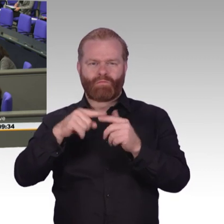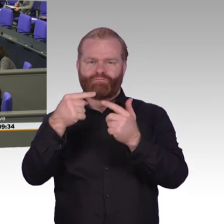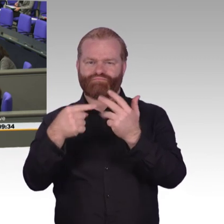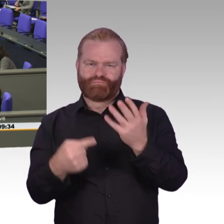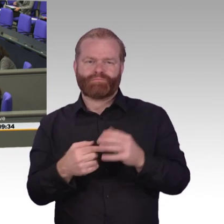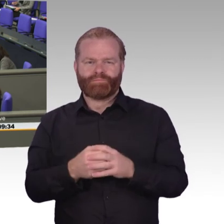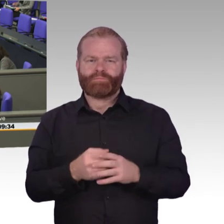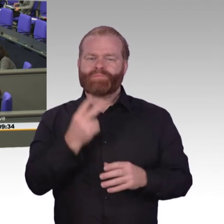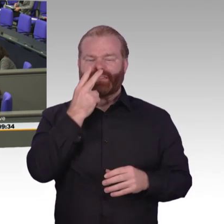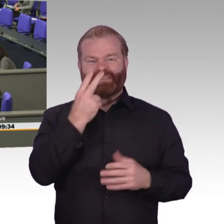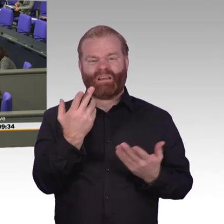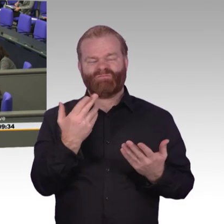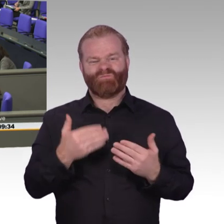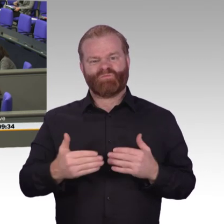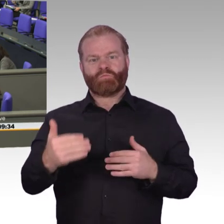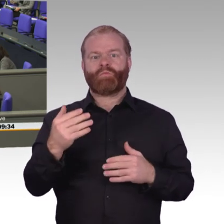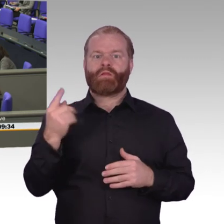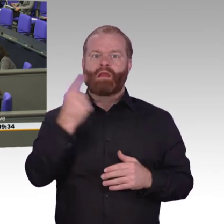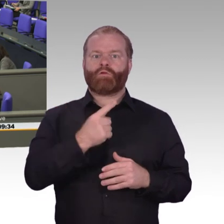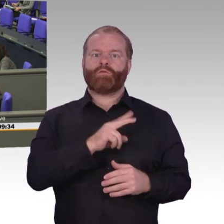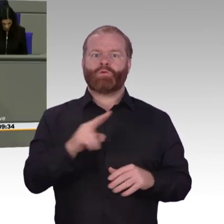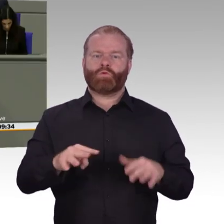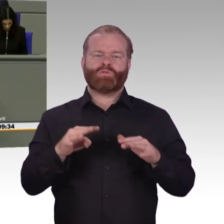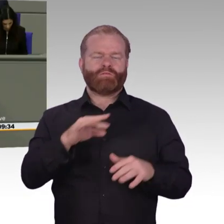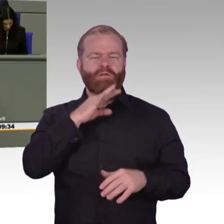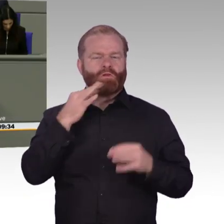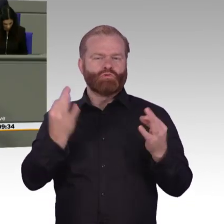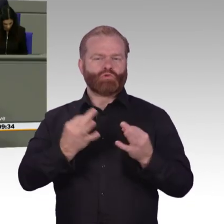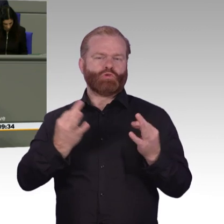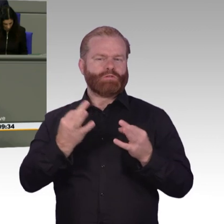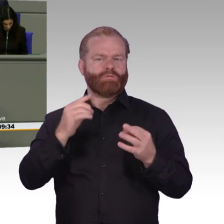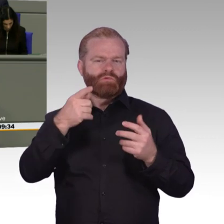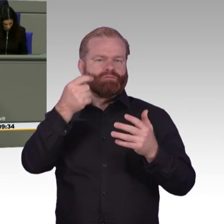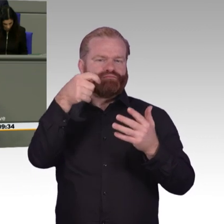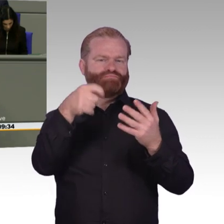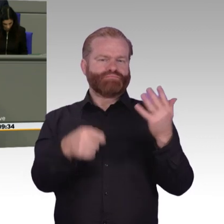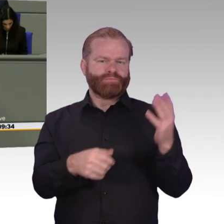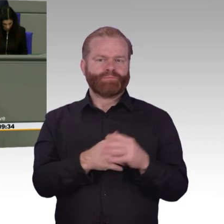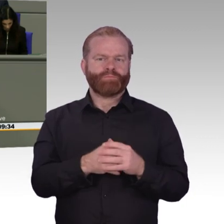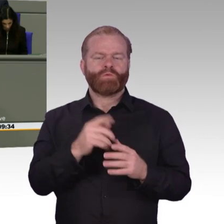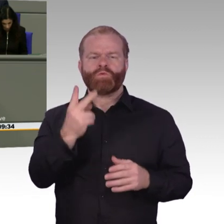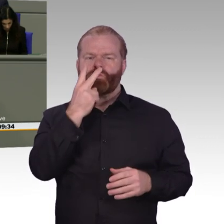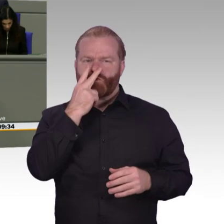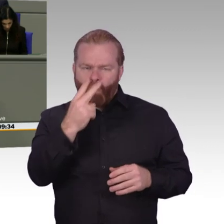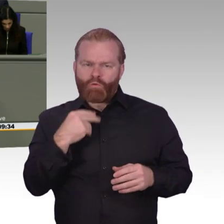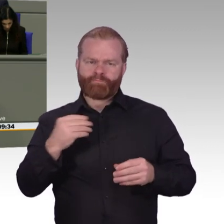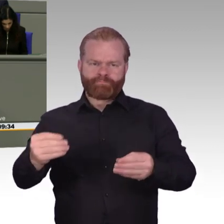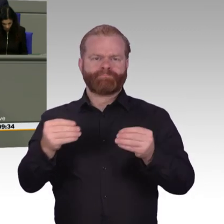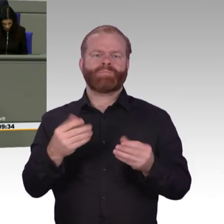mit einer ganzen Reihe von Vorschlägen. Sie haben aber auch einen Koalitionsvertrag. Sie haben eine Strategie künstliche Intelligenz. Normalerweise, wenn man etwas voranbringen